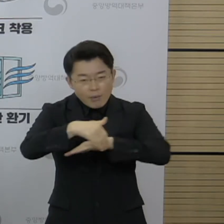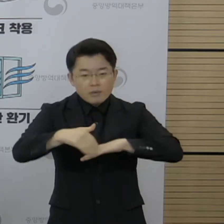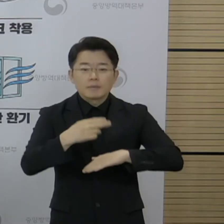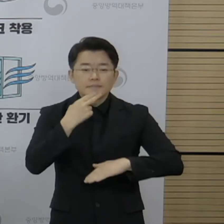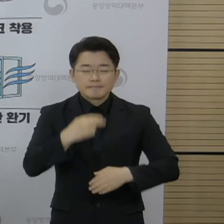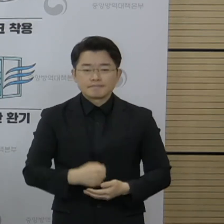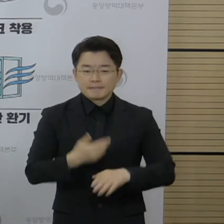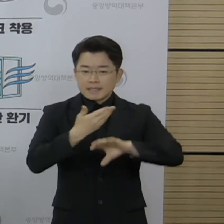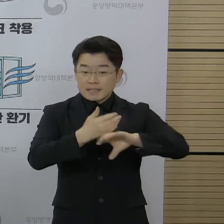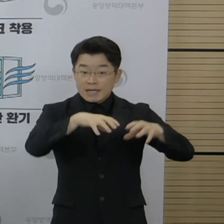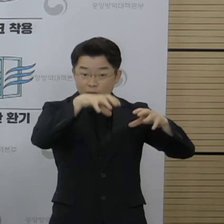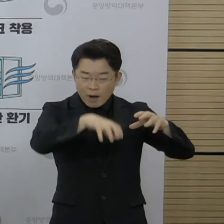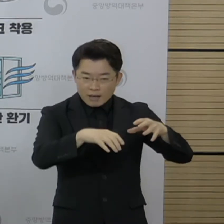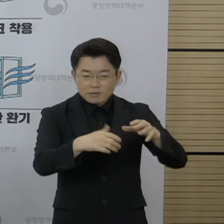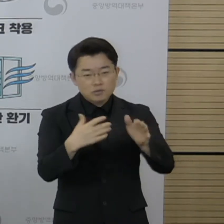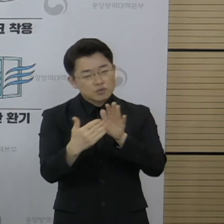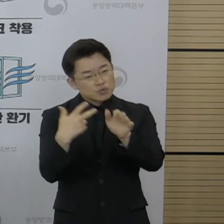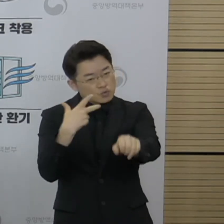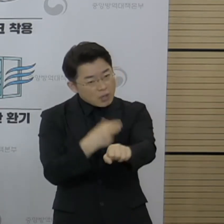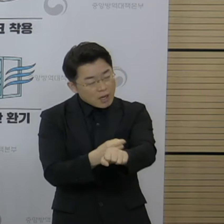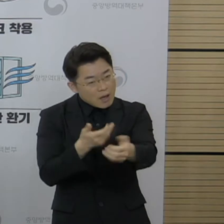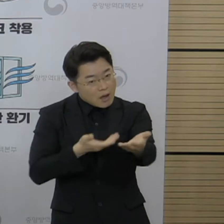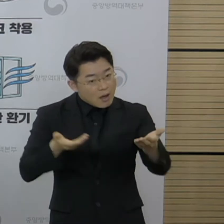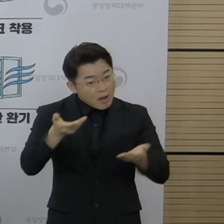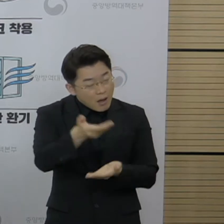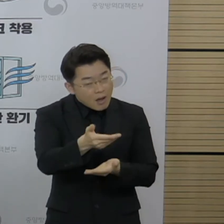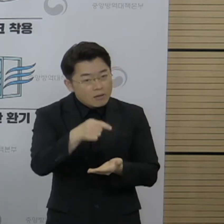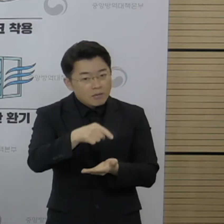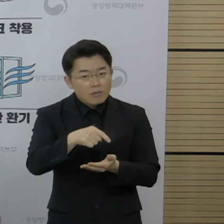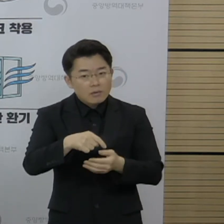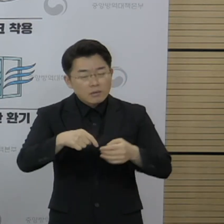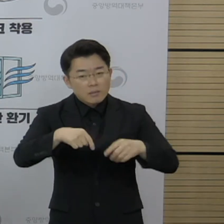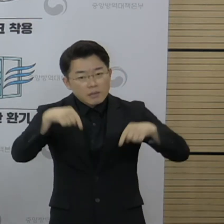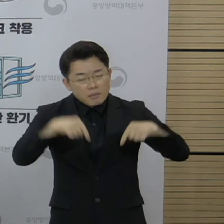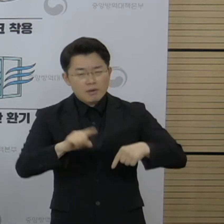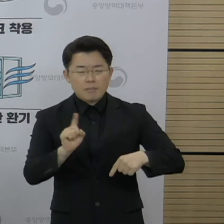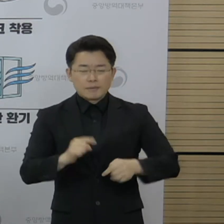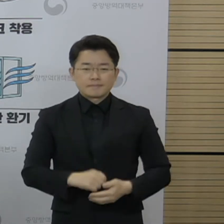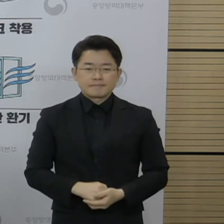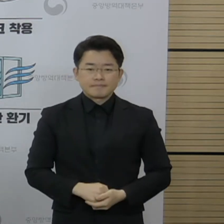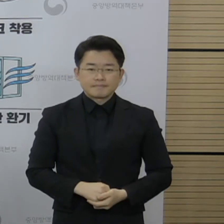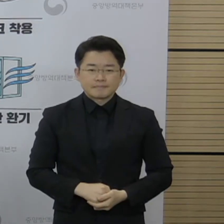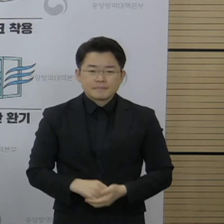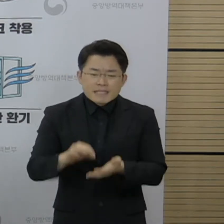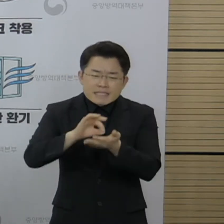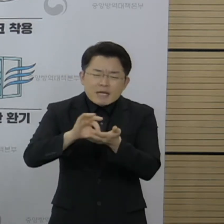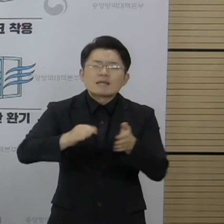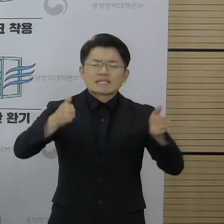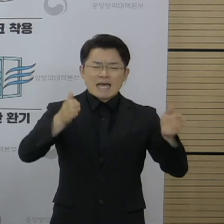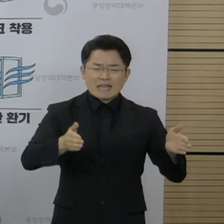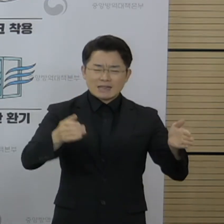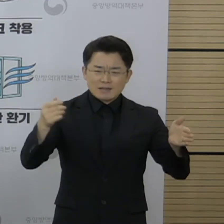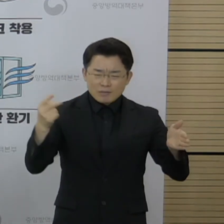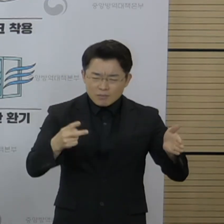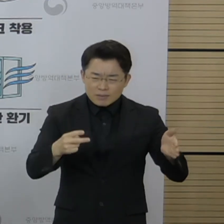나라하고의 이런 백신 교환에 대한 것은 아마 유효기간의 문제와 또 잔여 백신의 문제들이 있기 때문에 서로